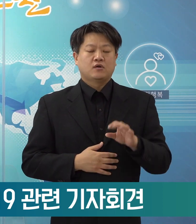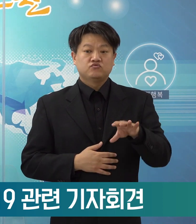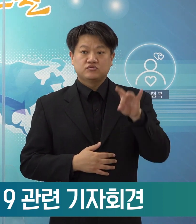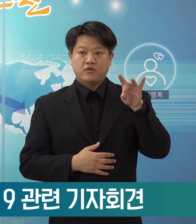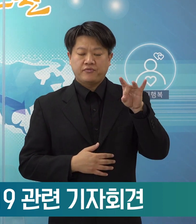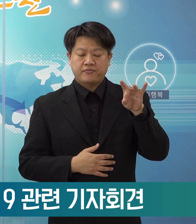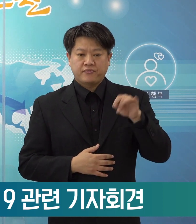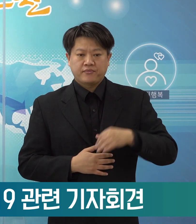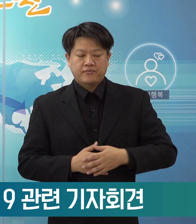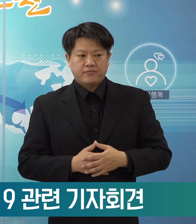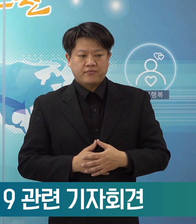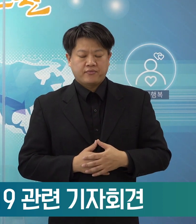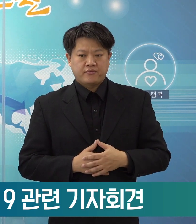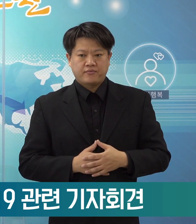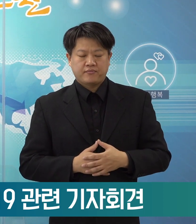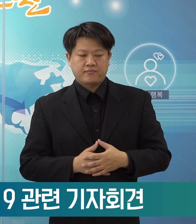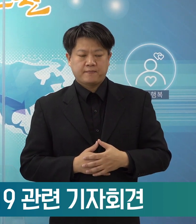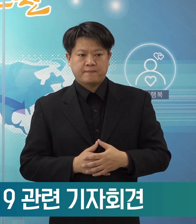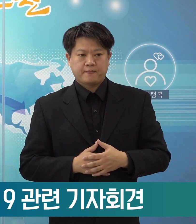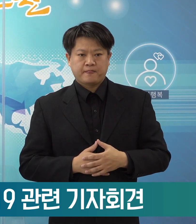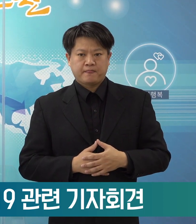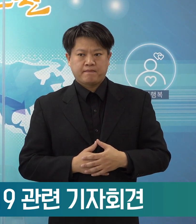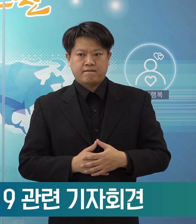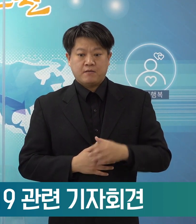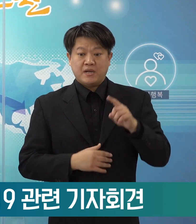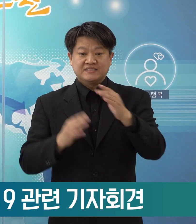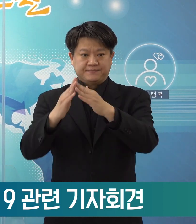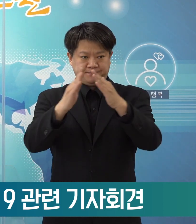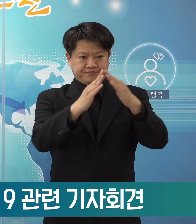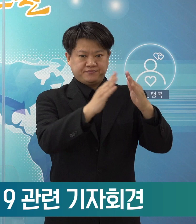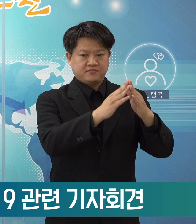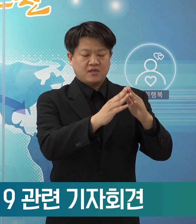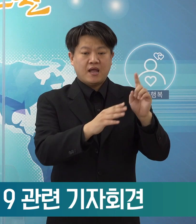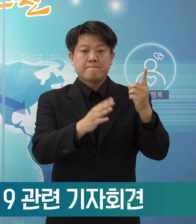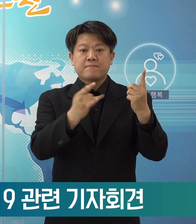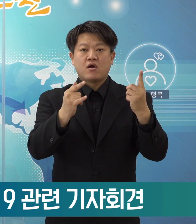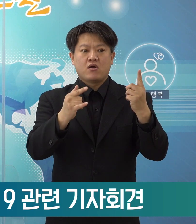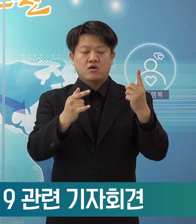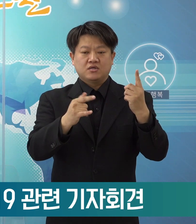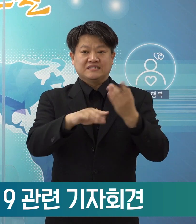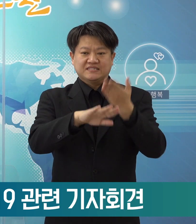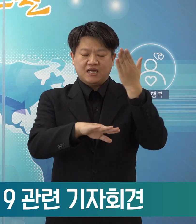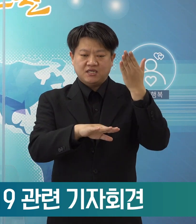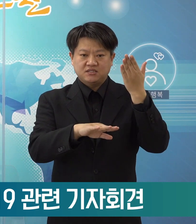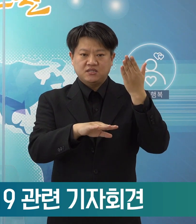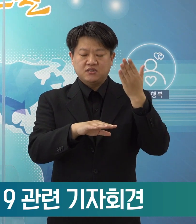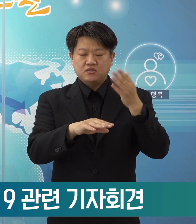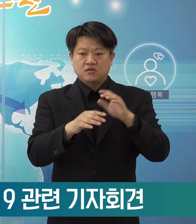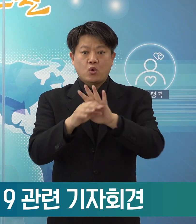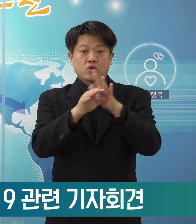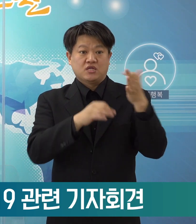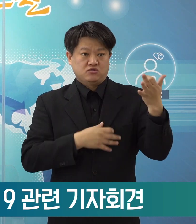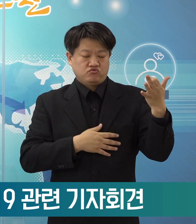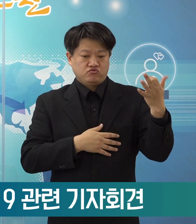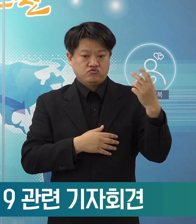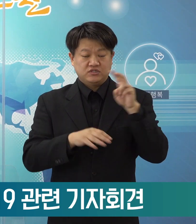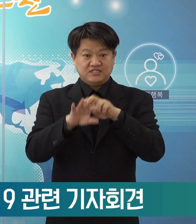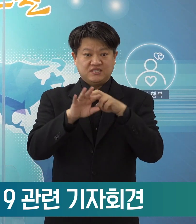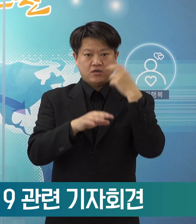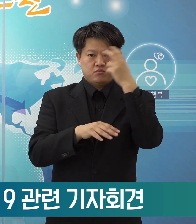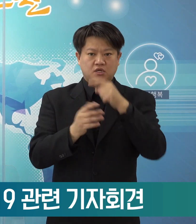우선 한 세대, 한 명 이상씩의 코로나19 진단검사를